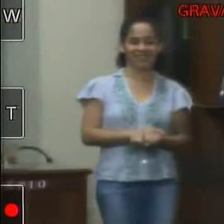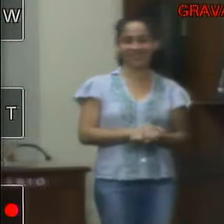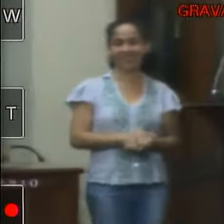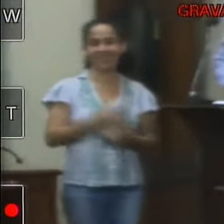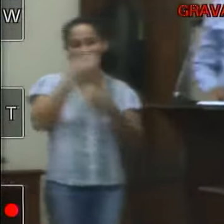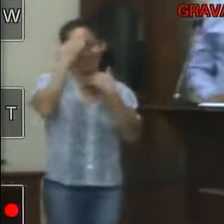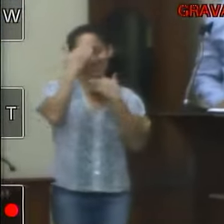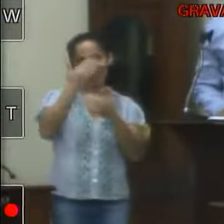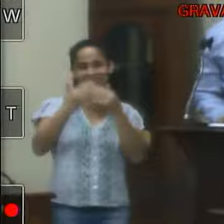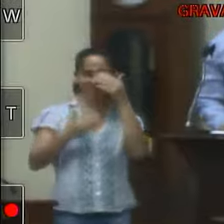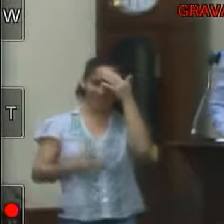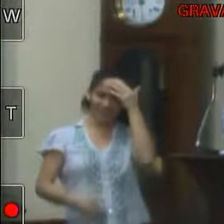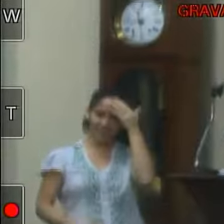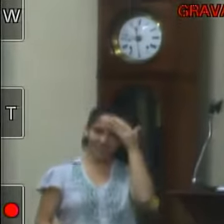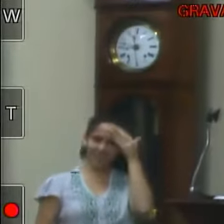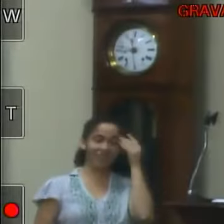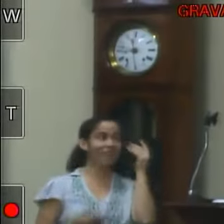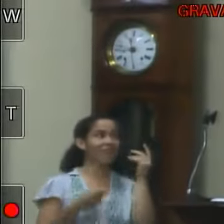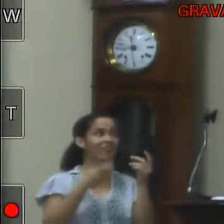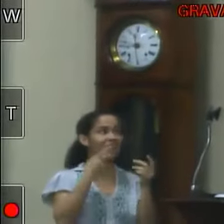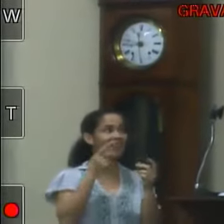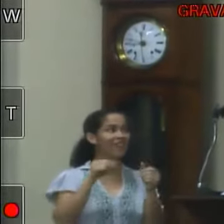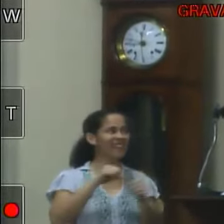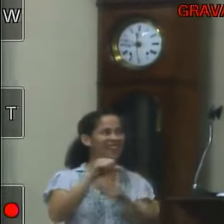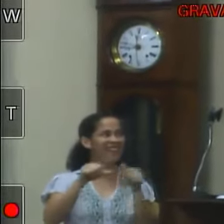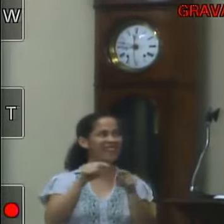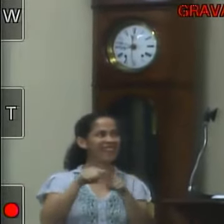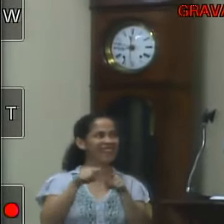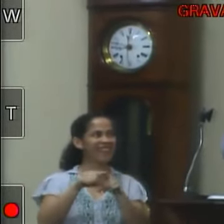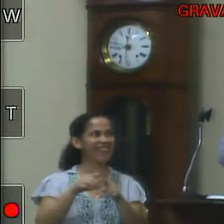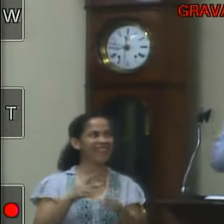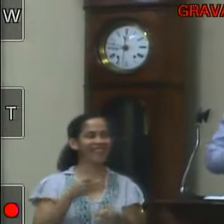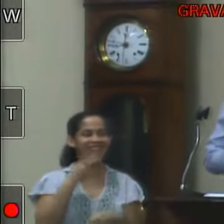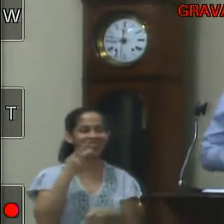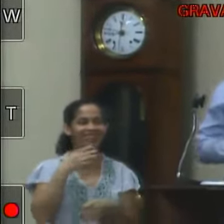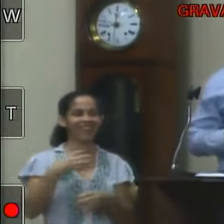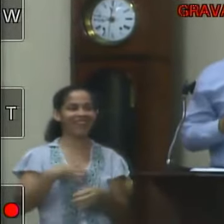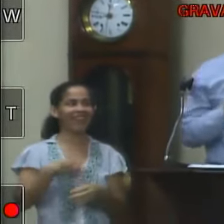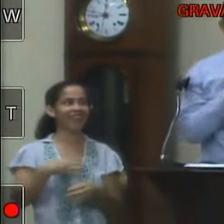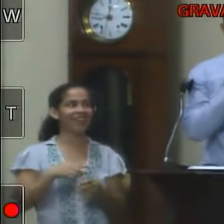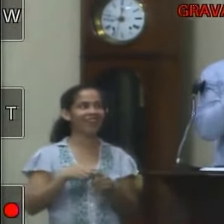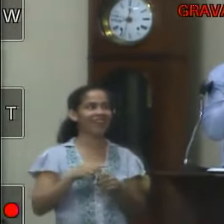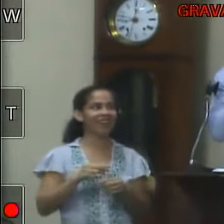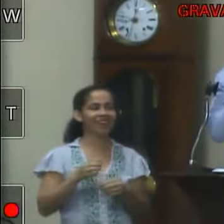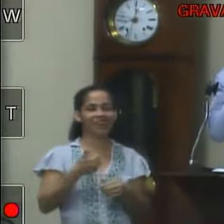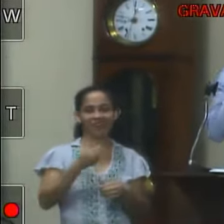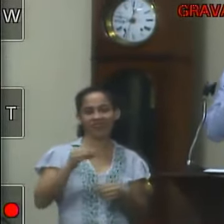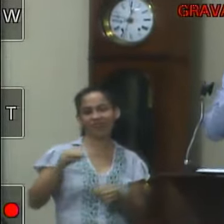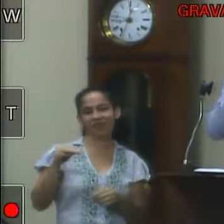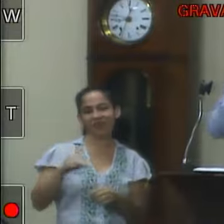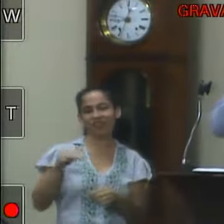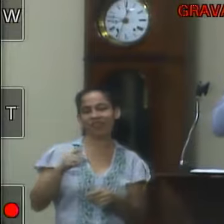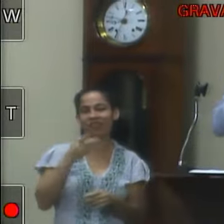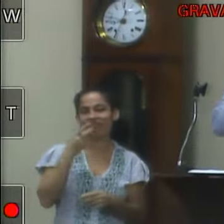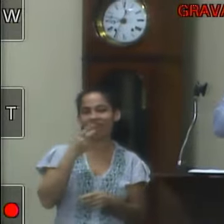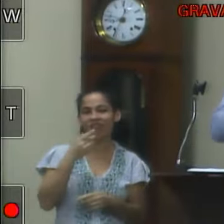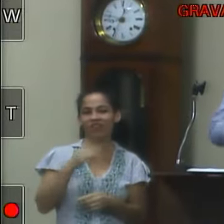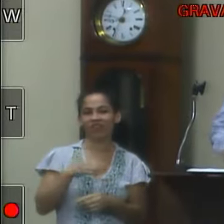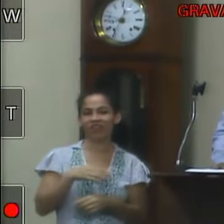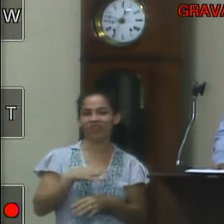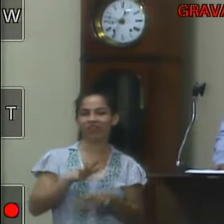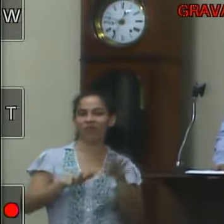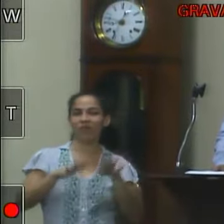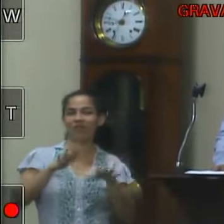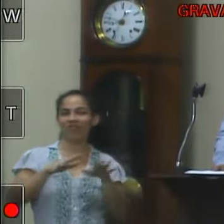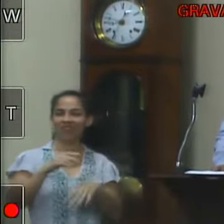obrigado vou virar um pouquinho a ficha senão eu entro nesse clima aí também uso meus 10 minutos só falando meia dúzia de